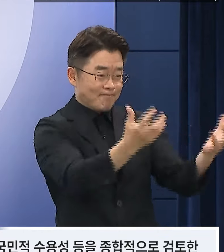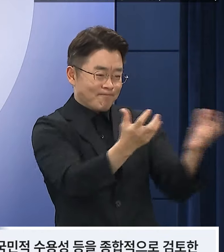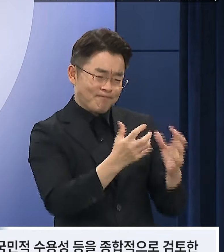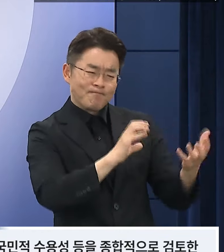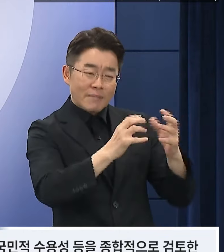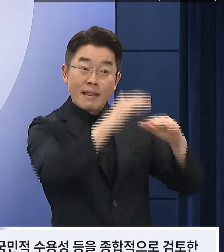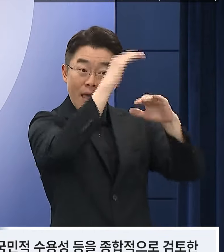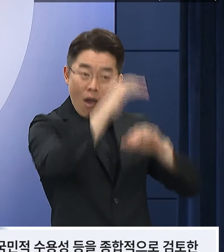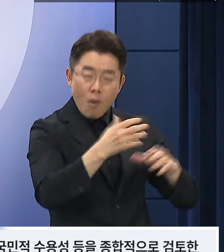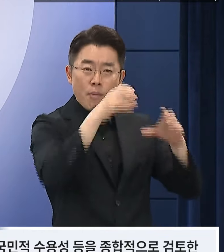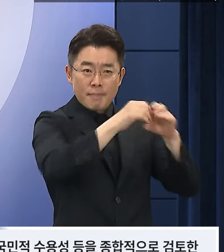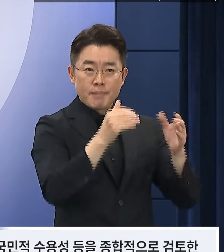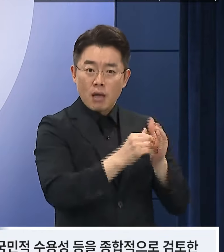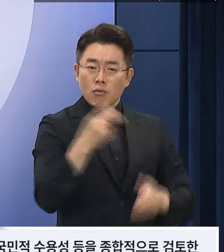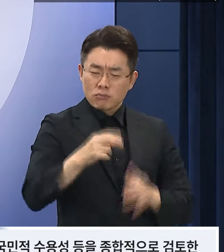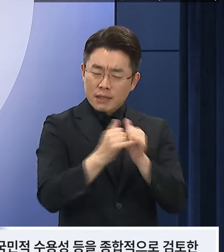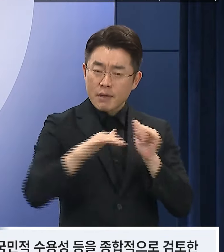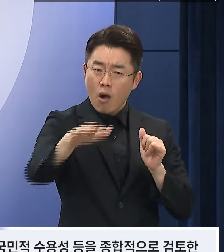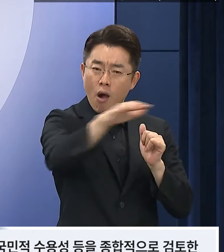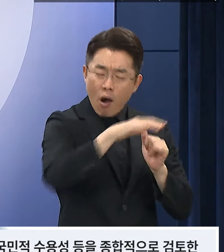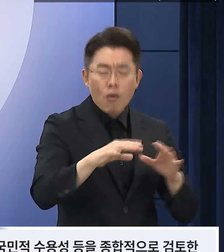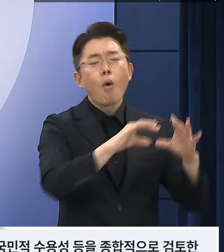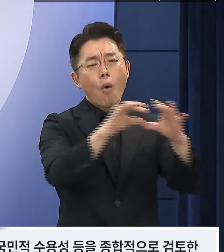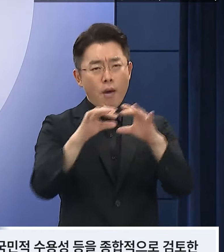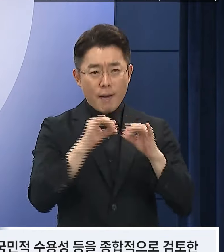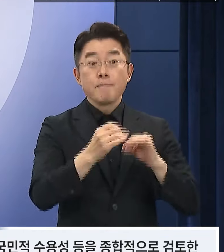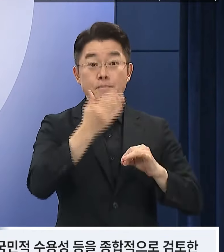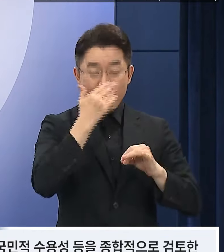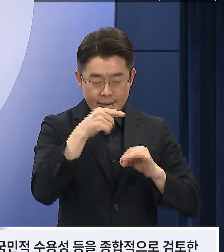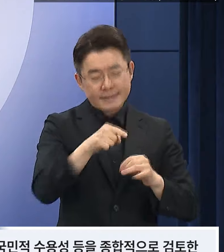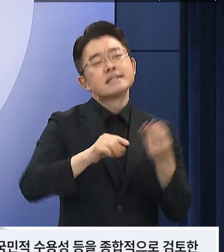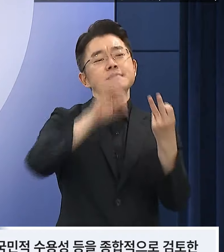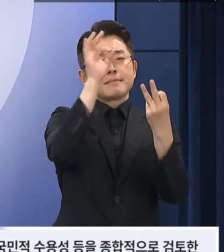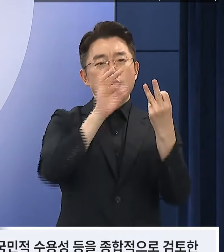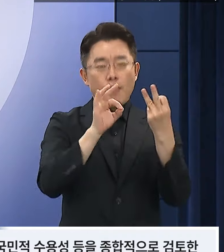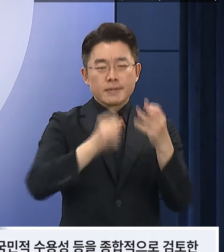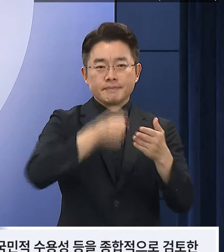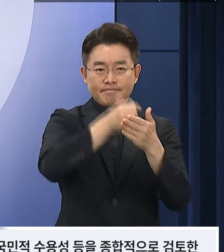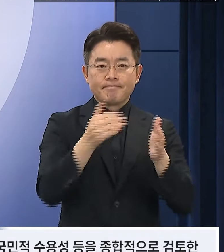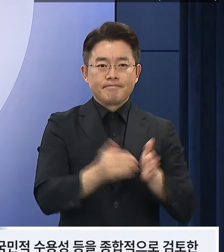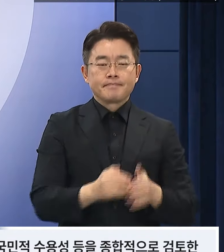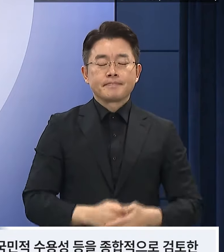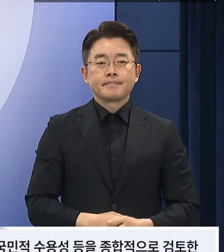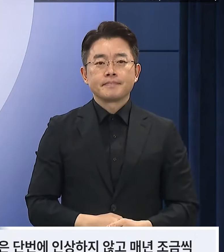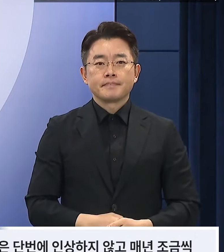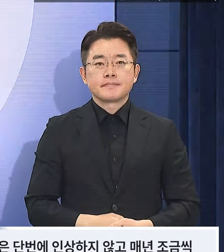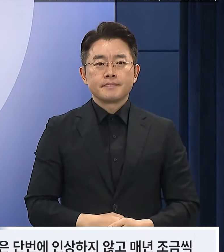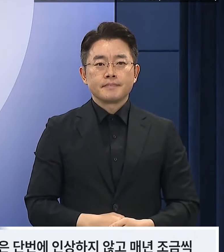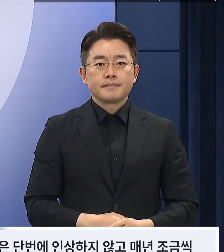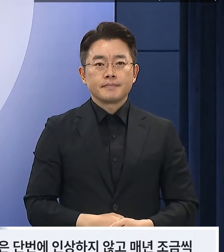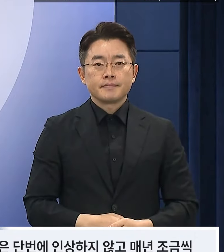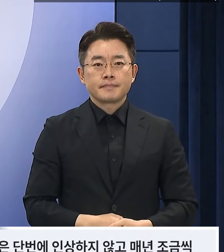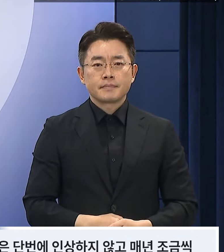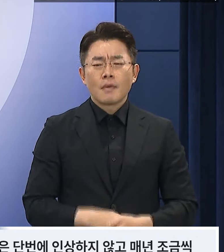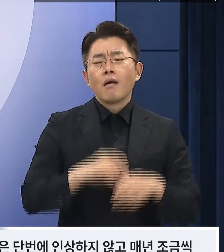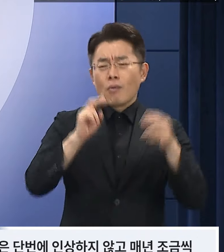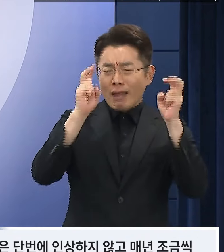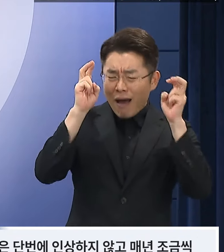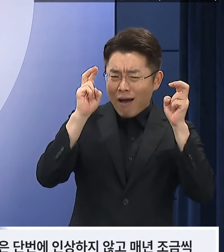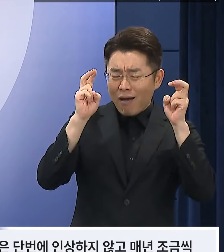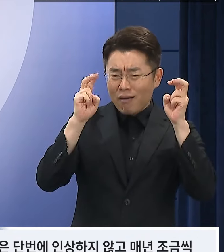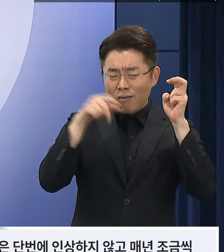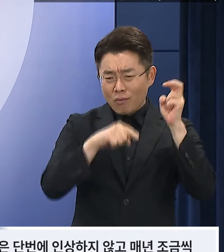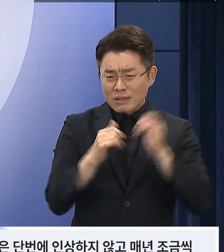논의 내용, 국민적 수용성 등을 종합적으로 검토한 결과입니다. 다만 기업과